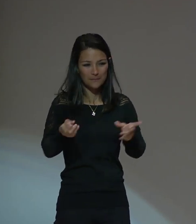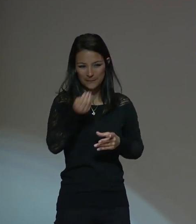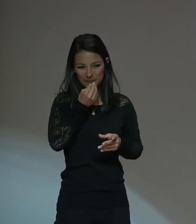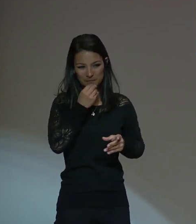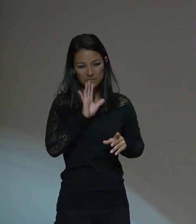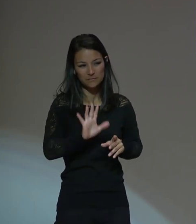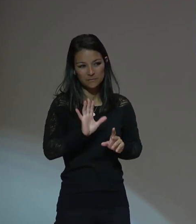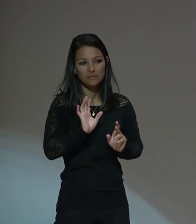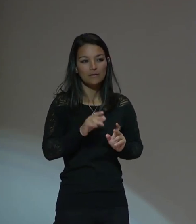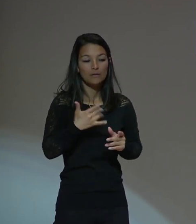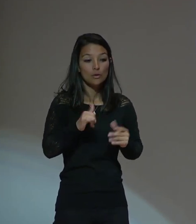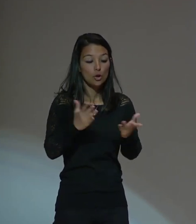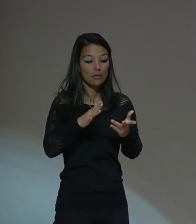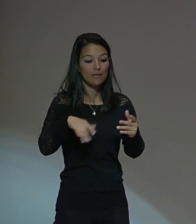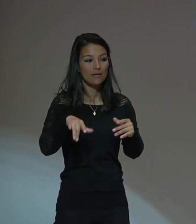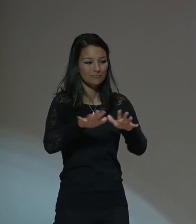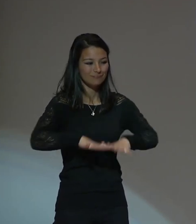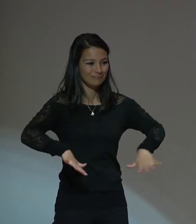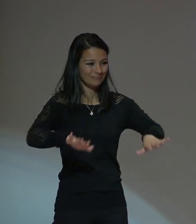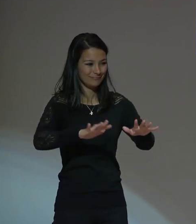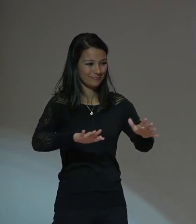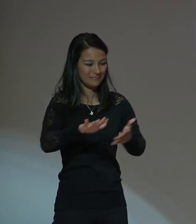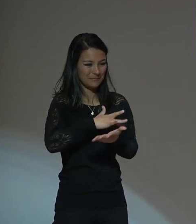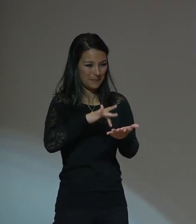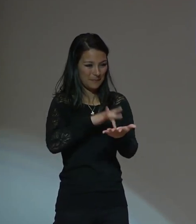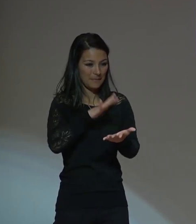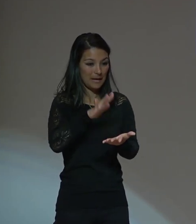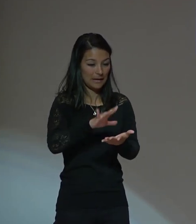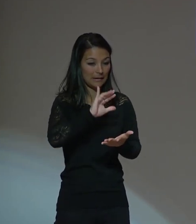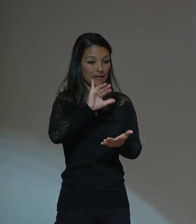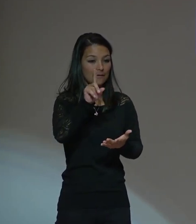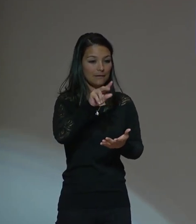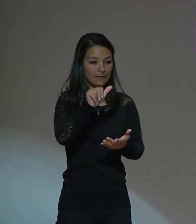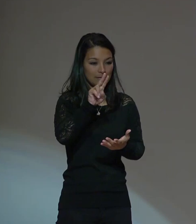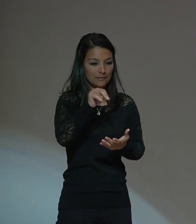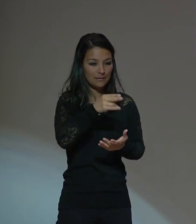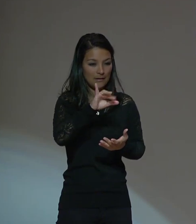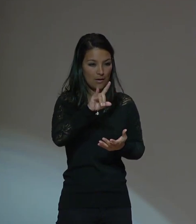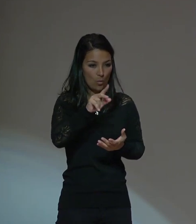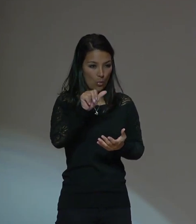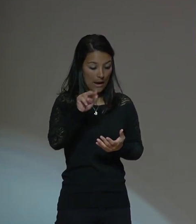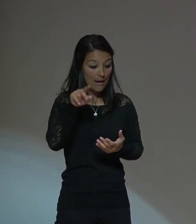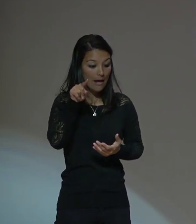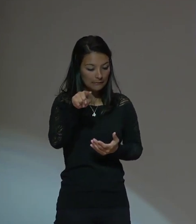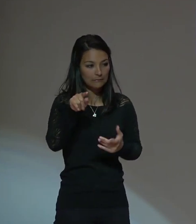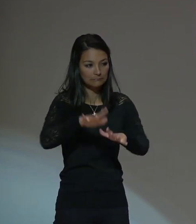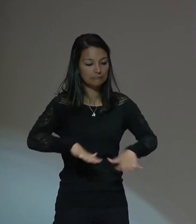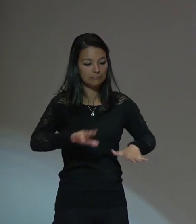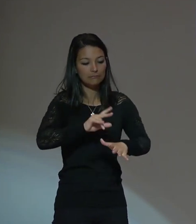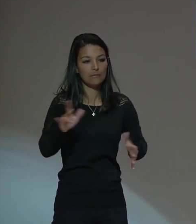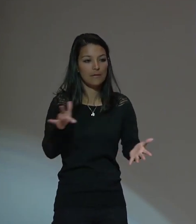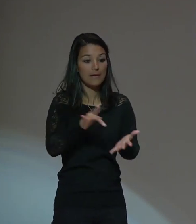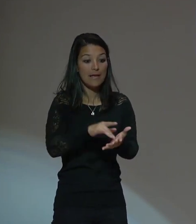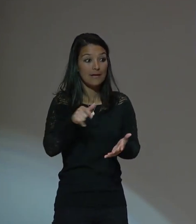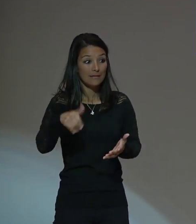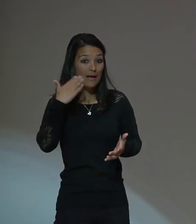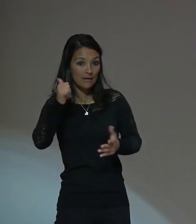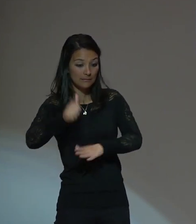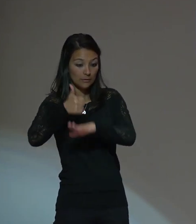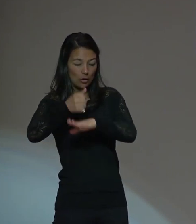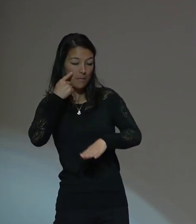de San Juan y en esta cena, ella habló por primera vez